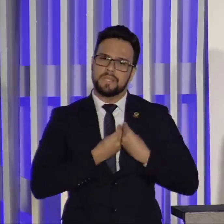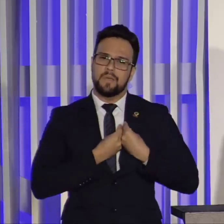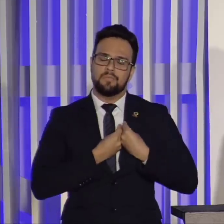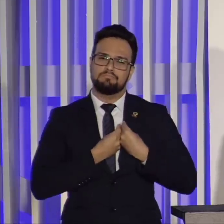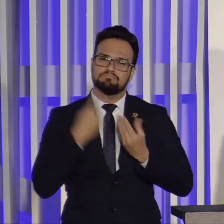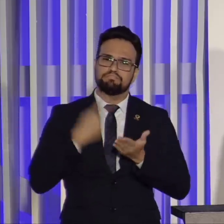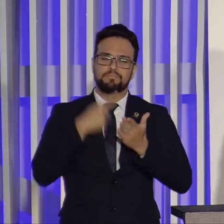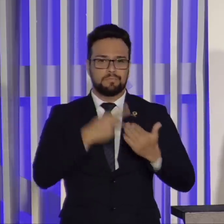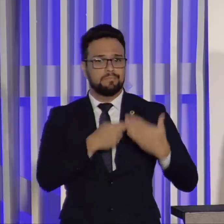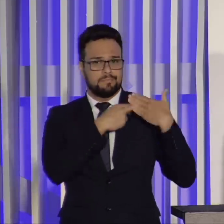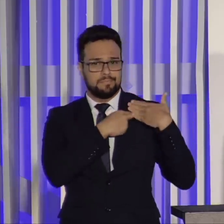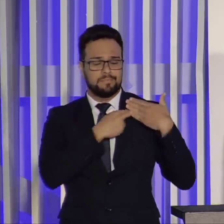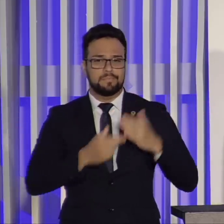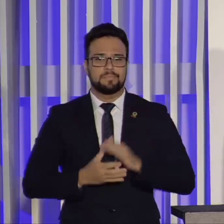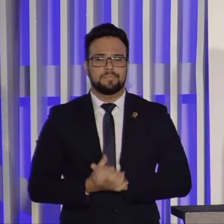missão.